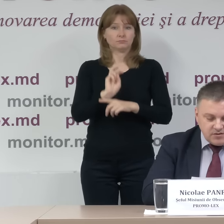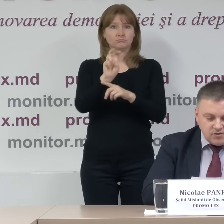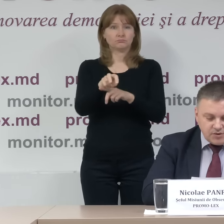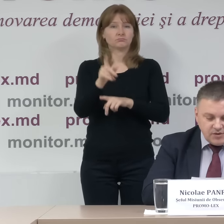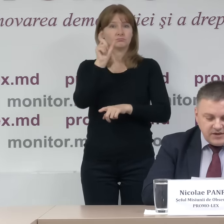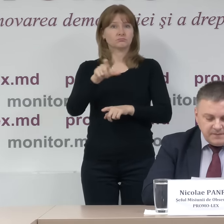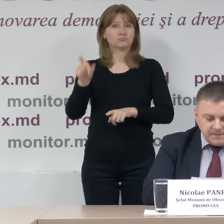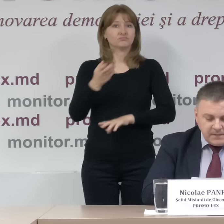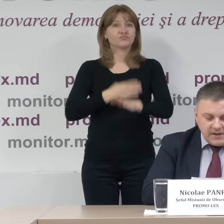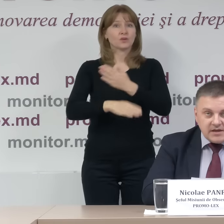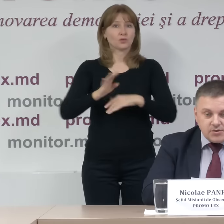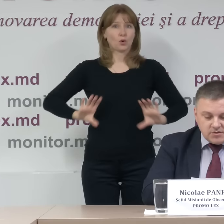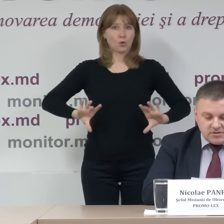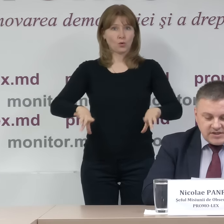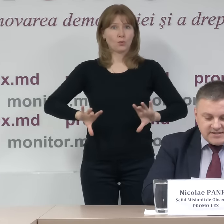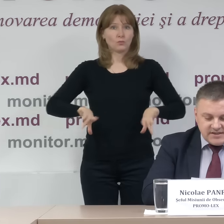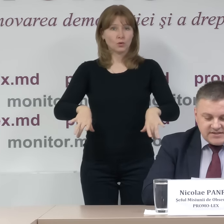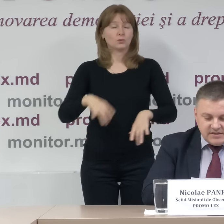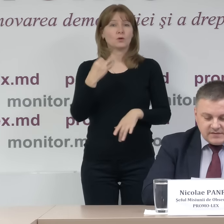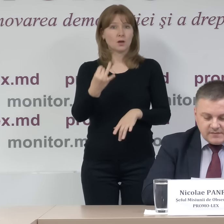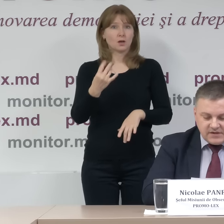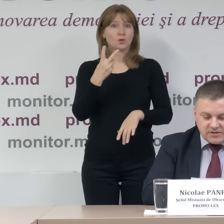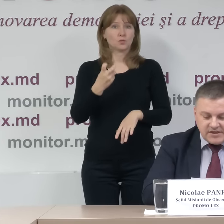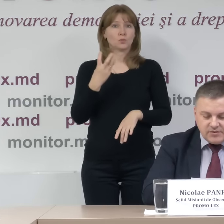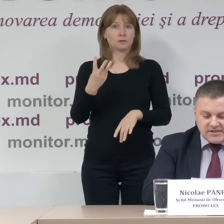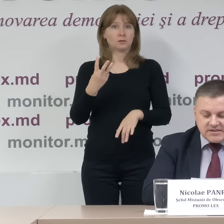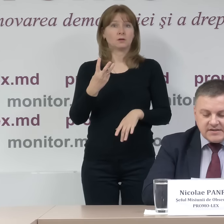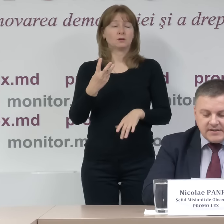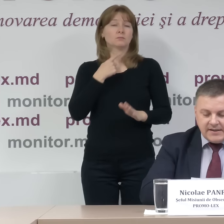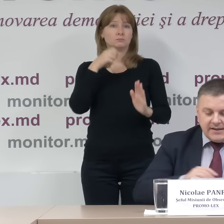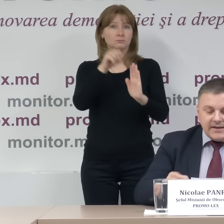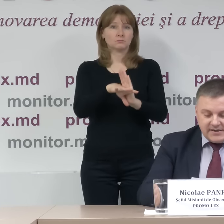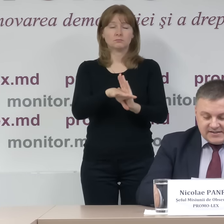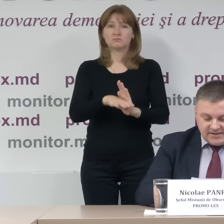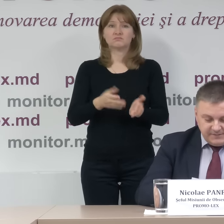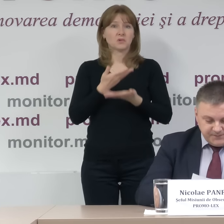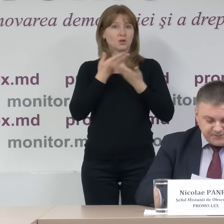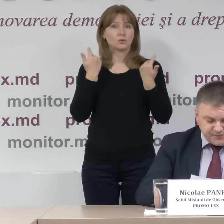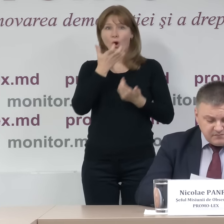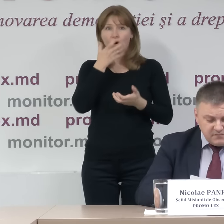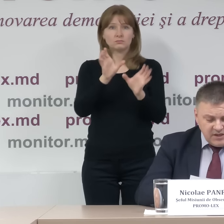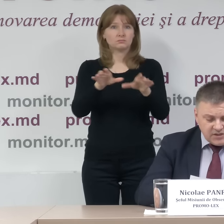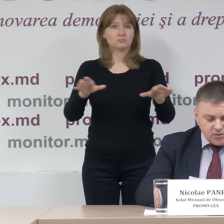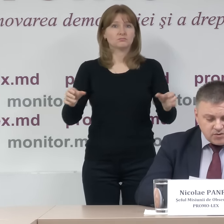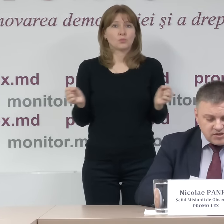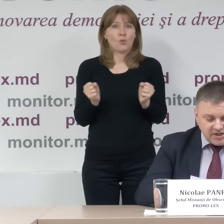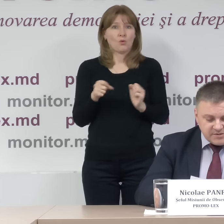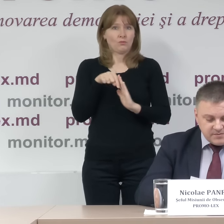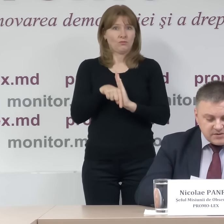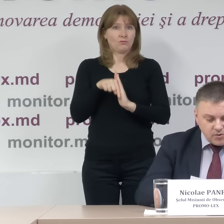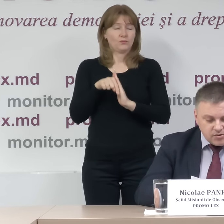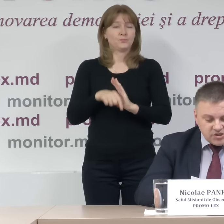deficiențe locomotorii, iar în 203 secții de votare nu există încălzire. În